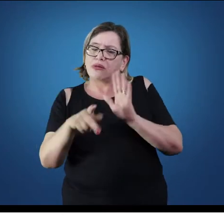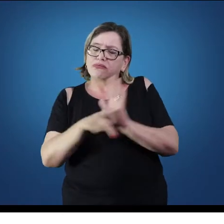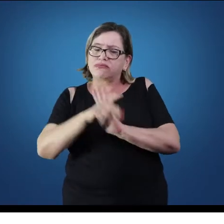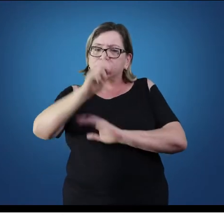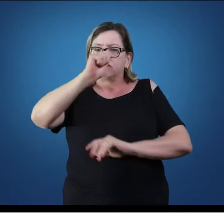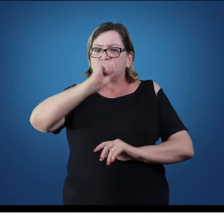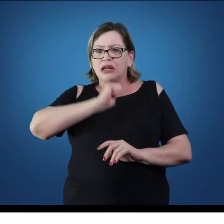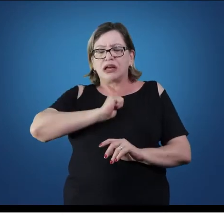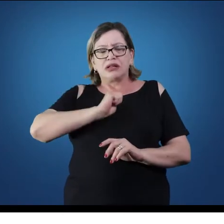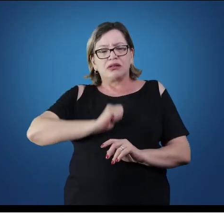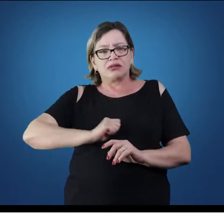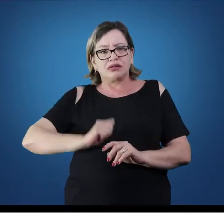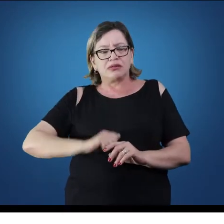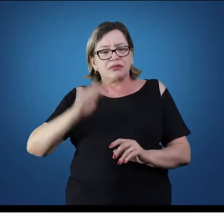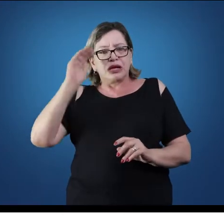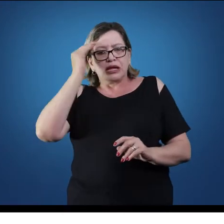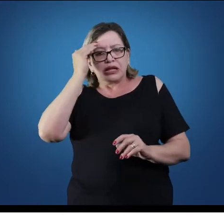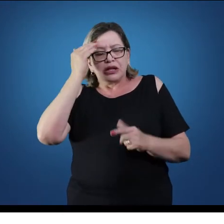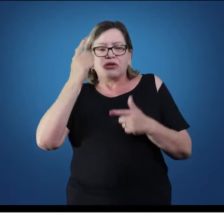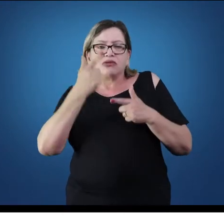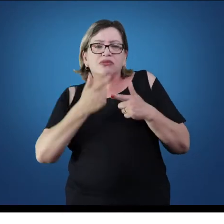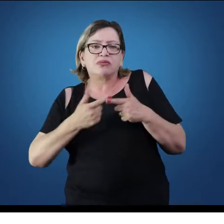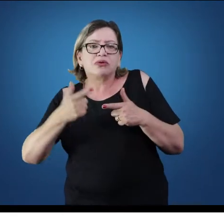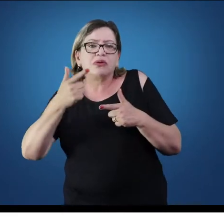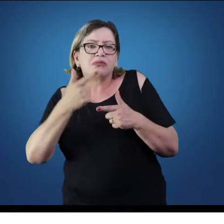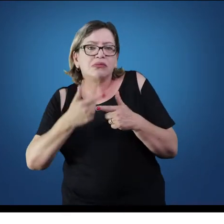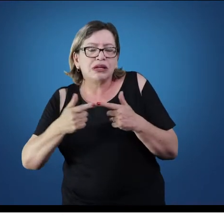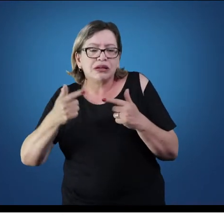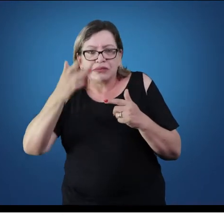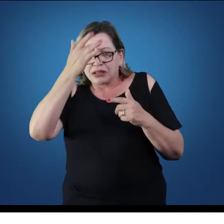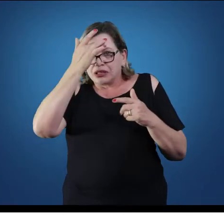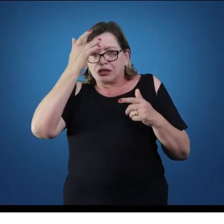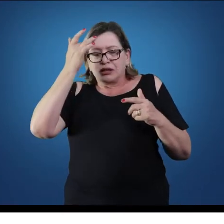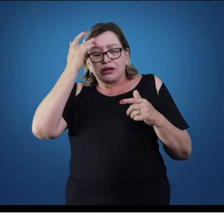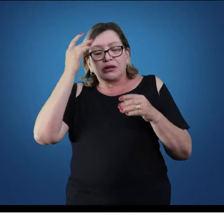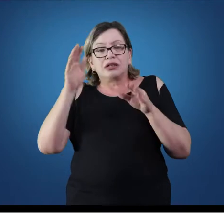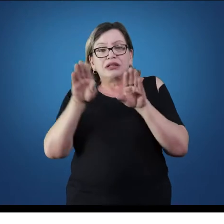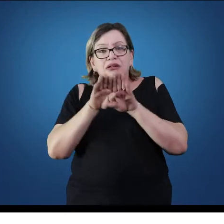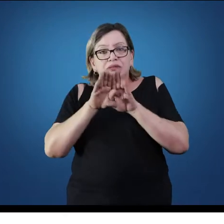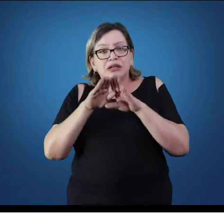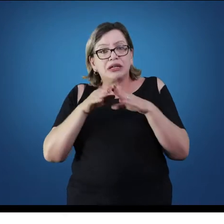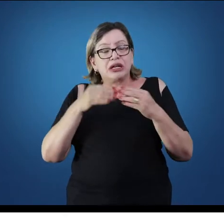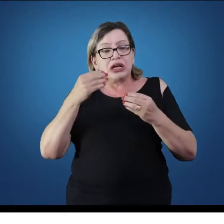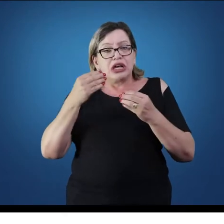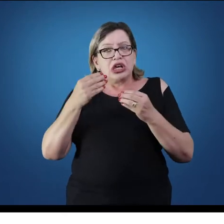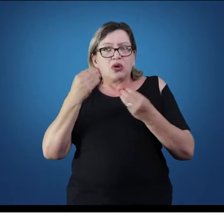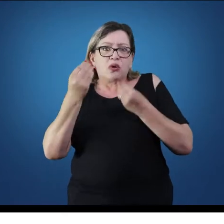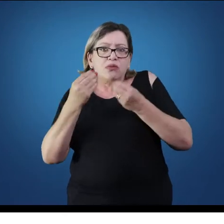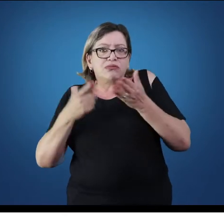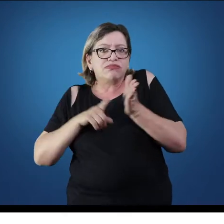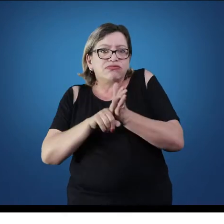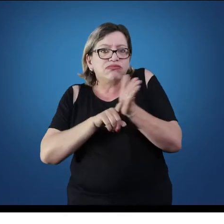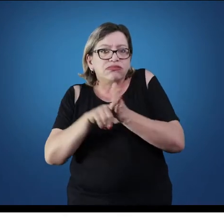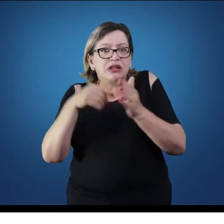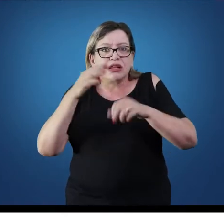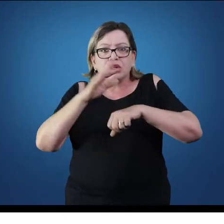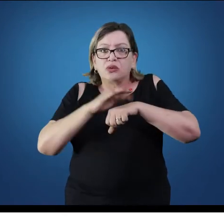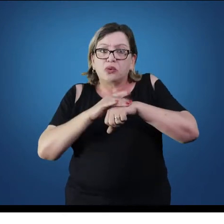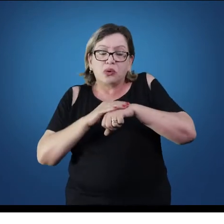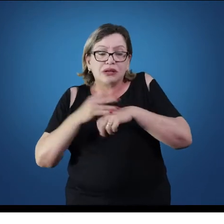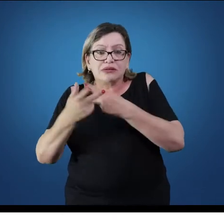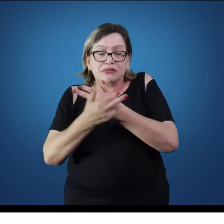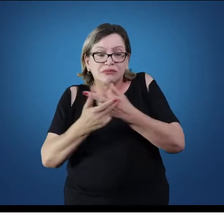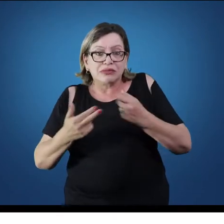compreensão das mazelas humanas, principalmente no estudo das suas doenças, das suas patologias e o importante nesse